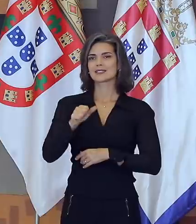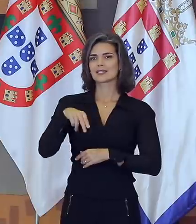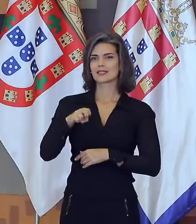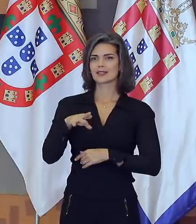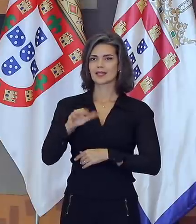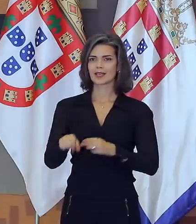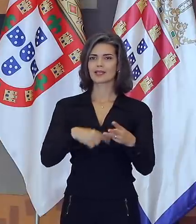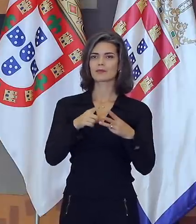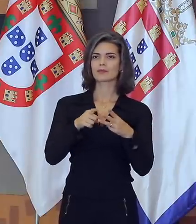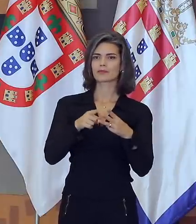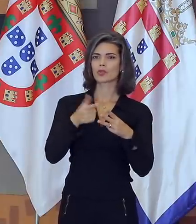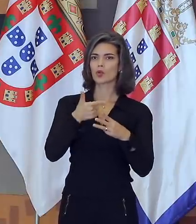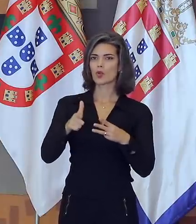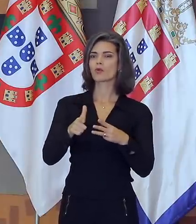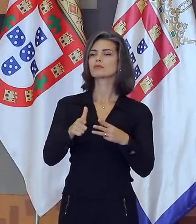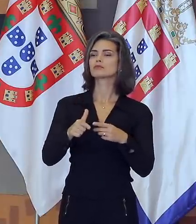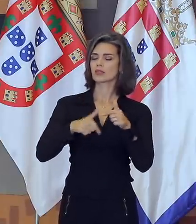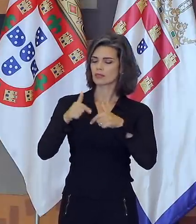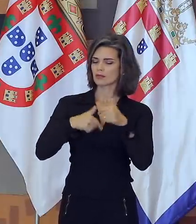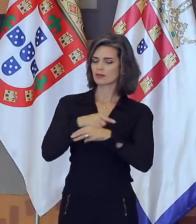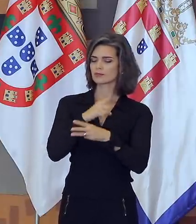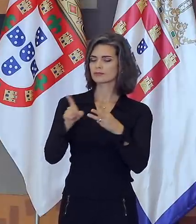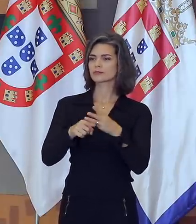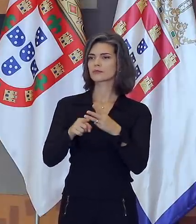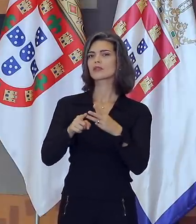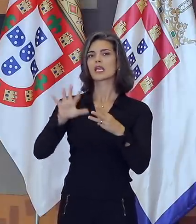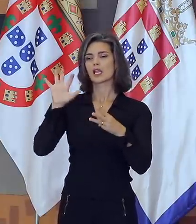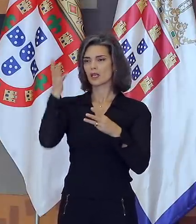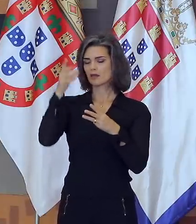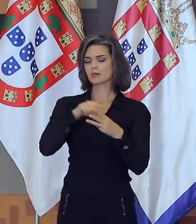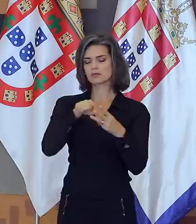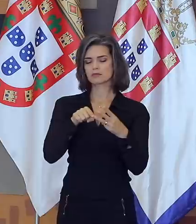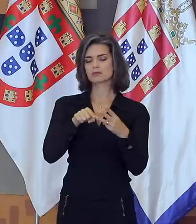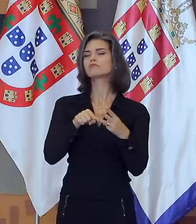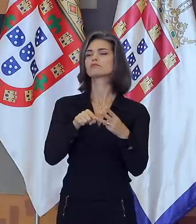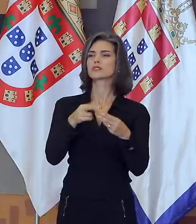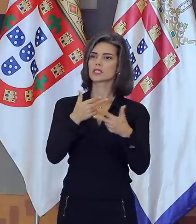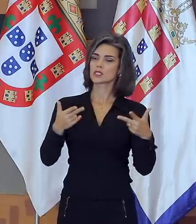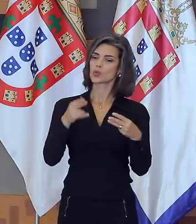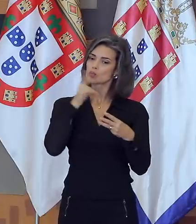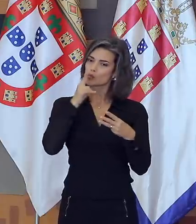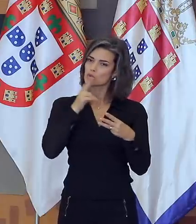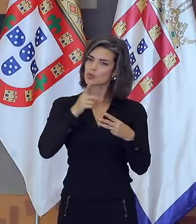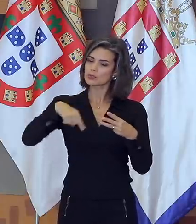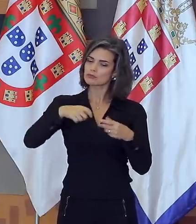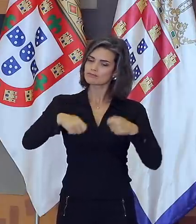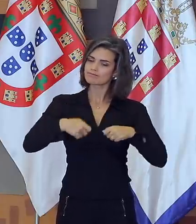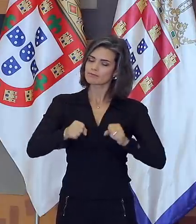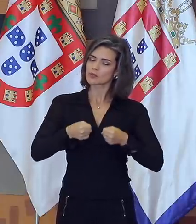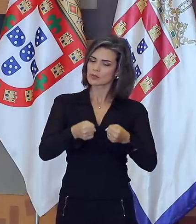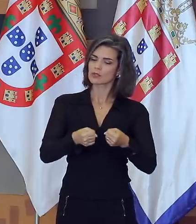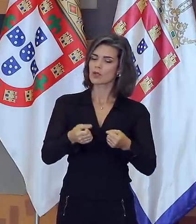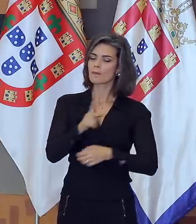crescimento e da geração de empregos, e a urgência climática. São urgências nas quais, como já afirmei, o presidente Jair